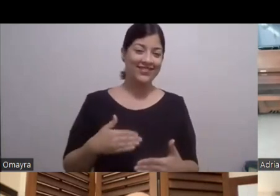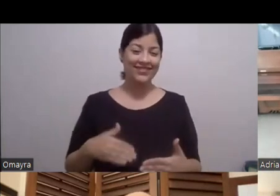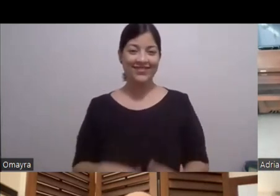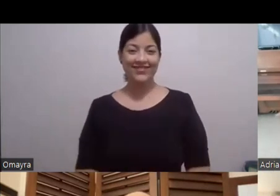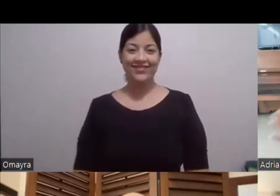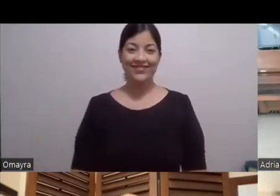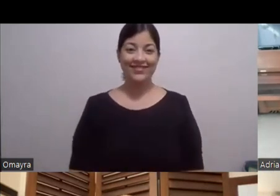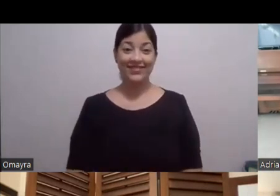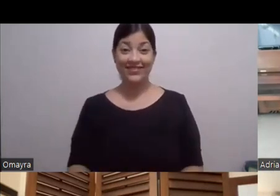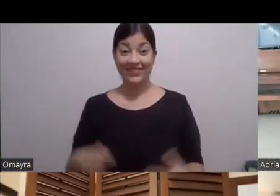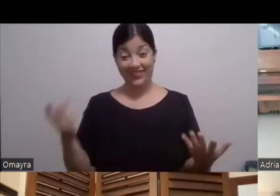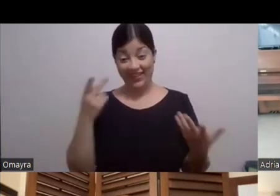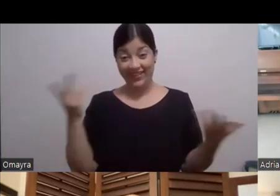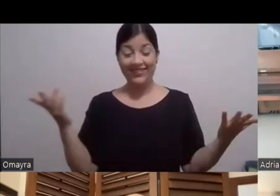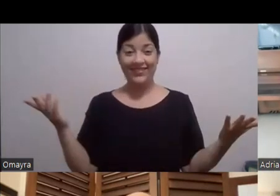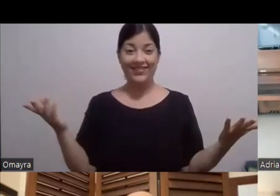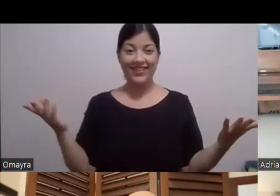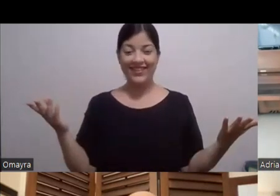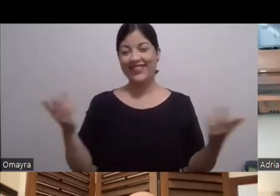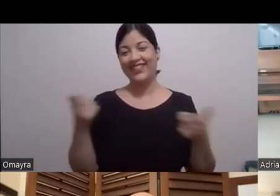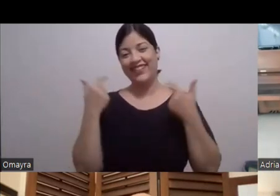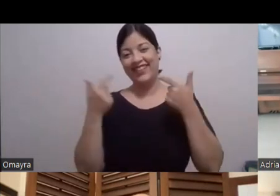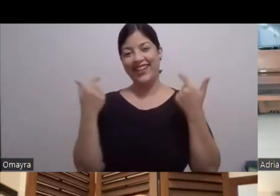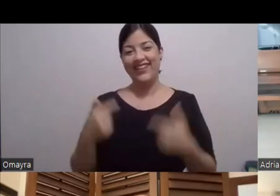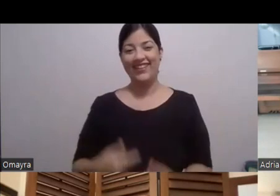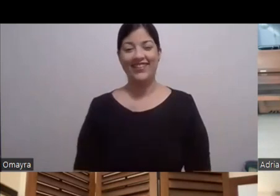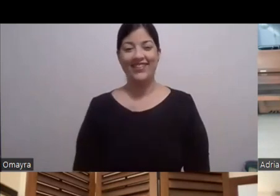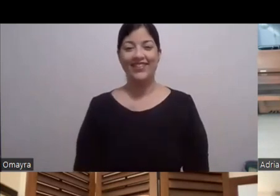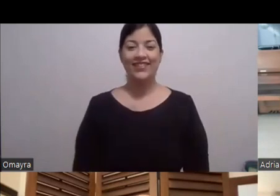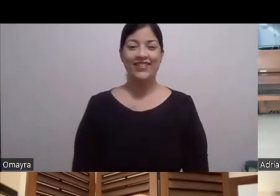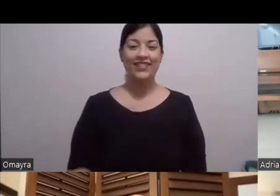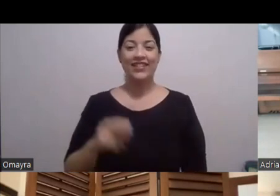¡Suscríbete al canal! Néstor Rodolfo es en the house